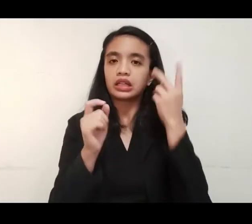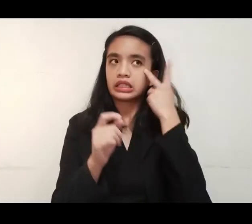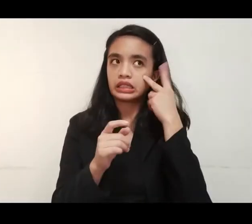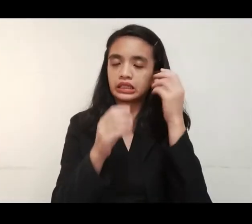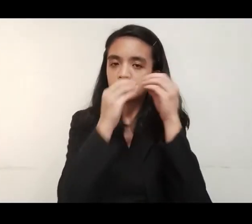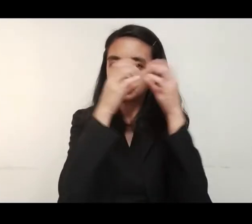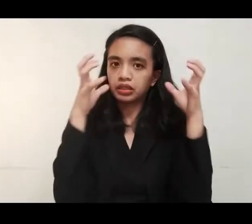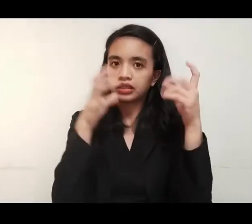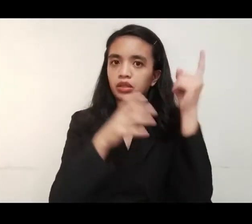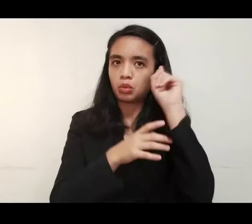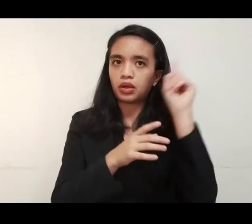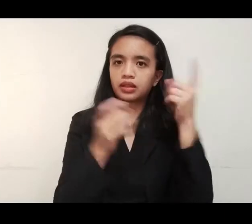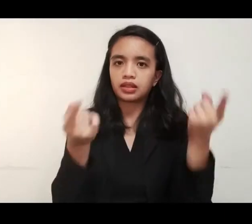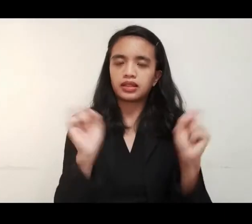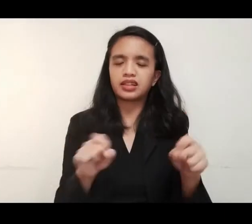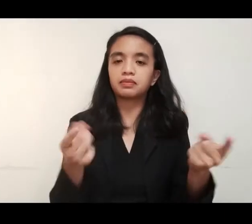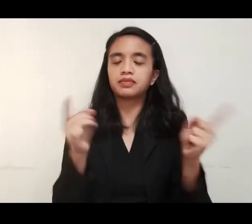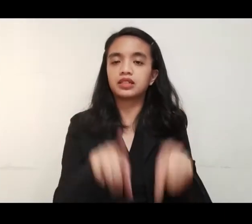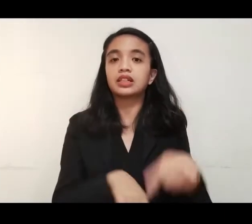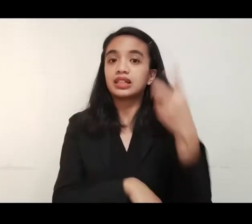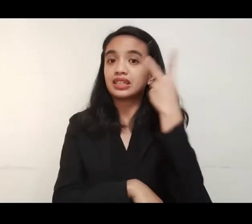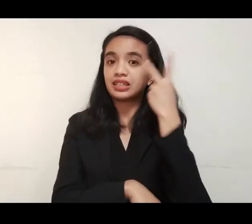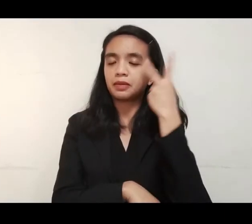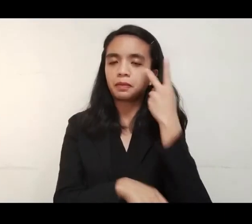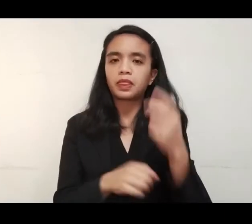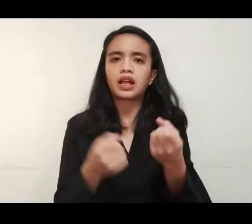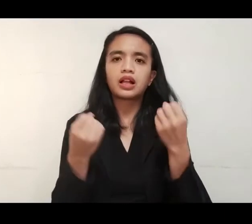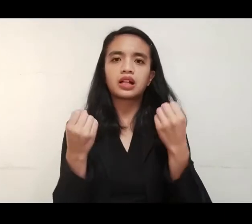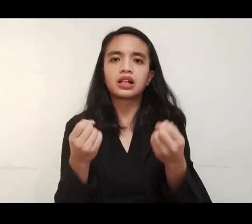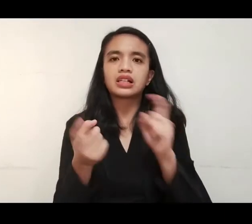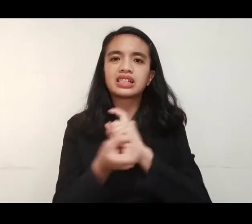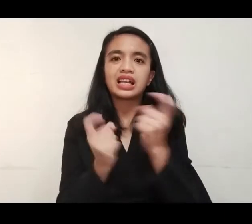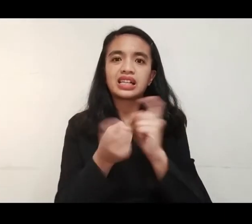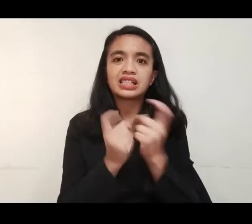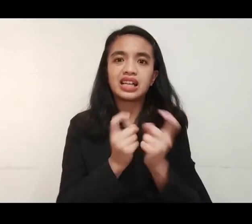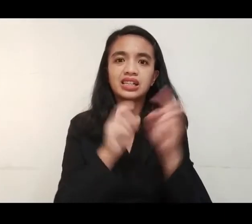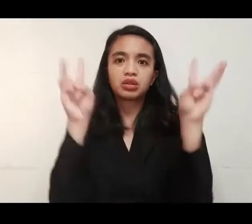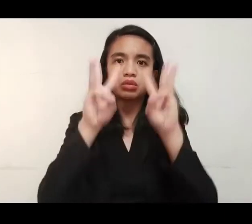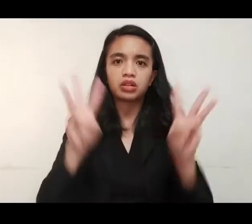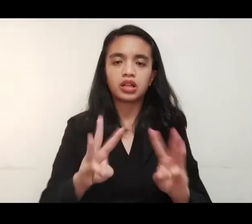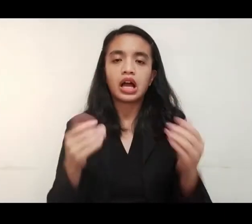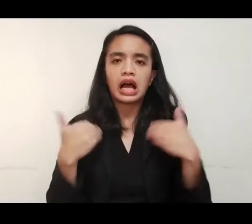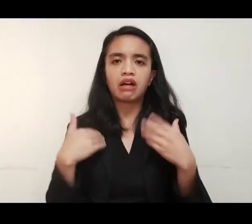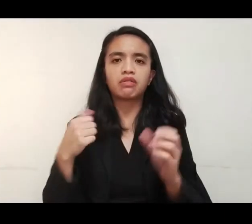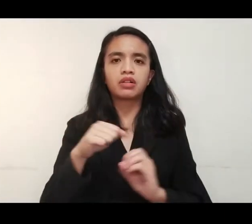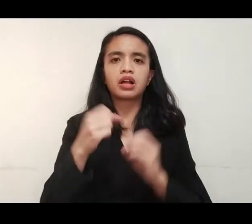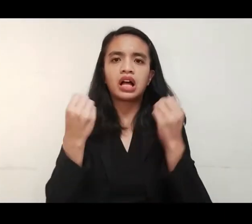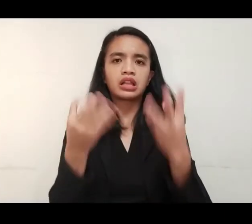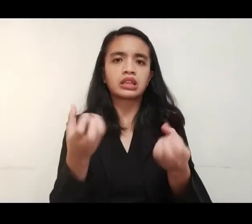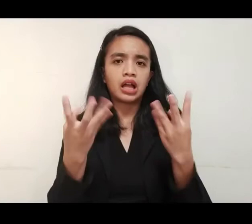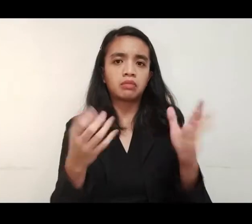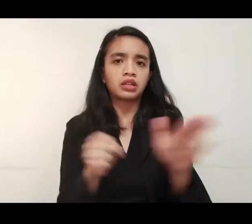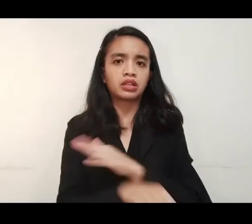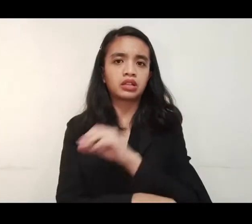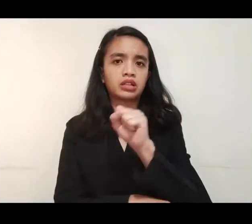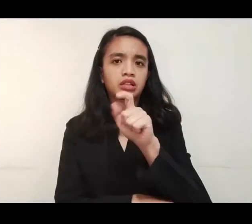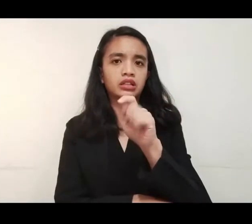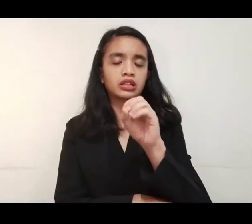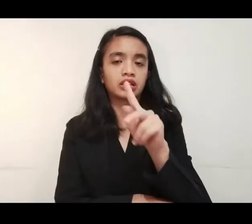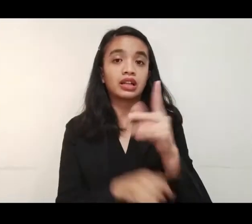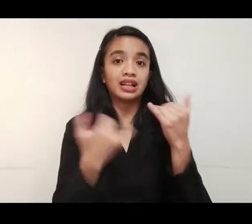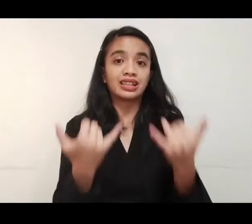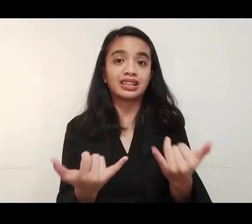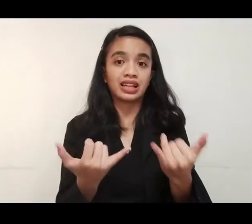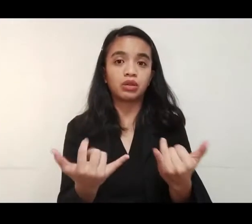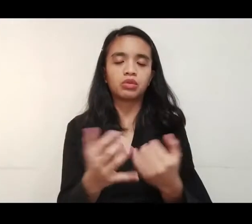natin yung pwedeng mangyarin. Bukod sa pabago-bagong panahon, may ilan ding nag-overstock ng kanilang alagang bangus. Sa kabila